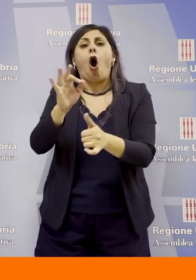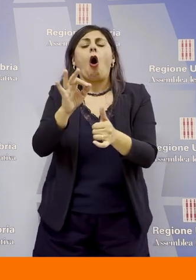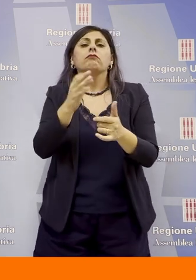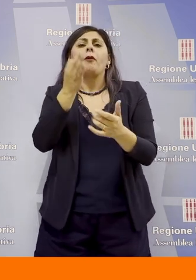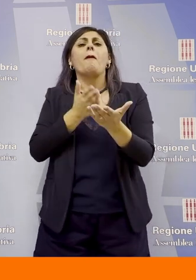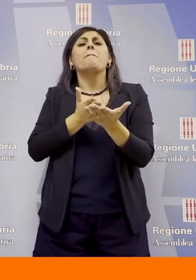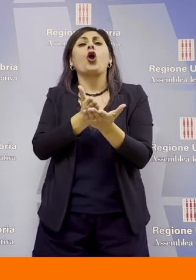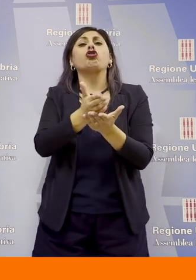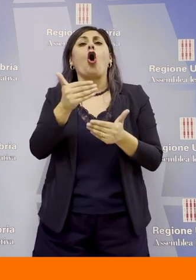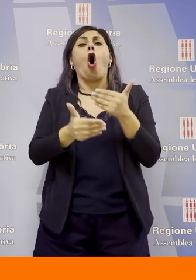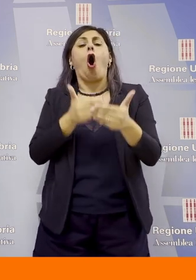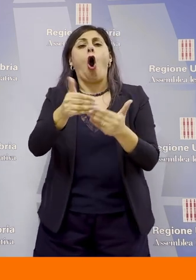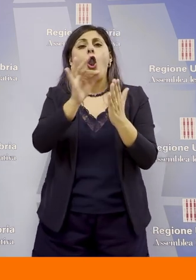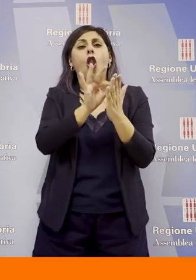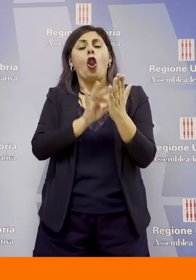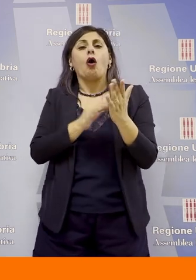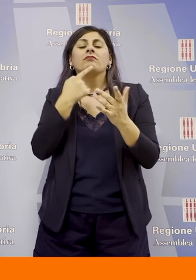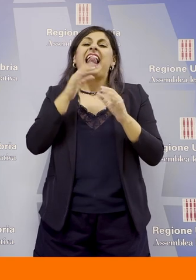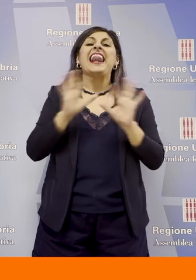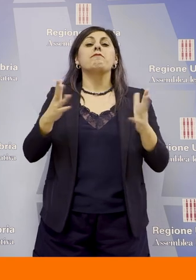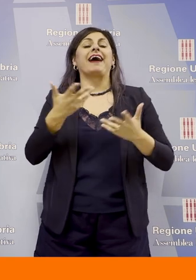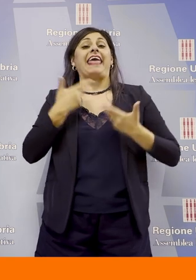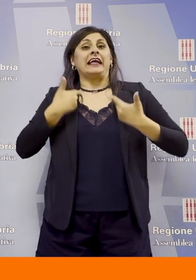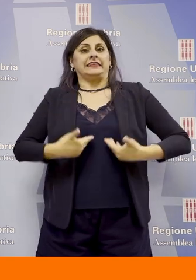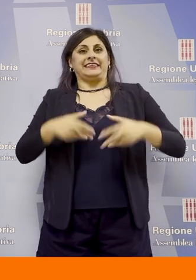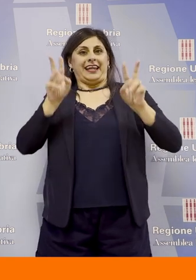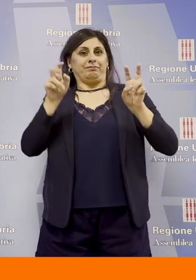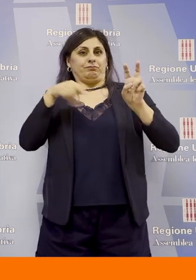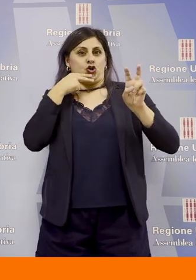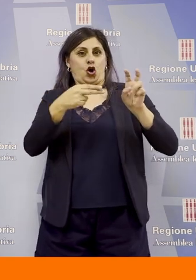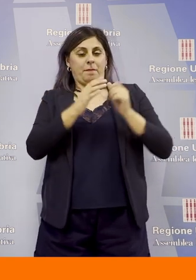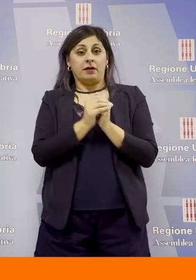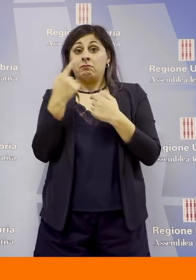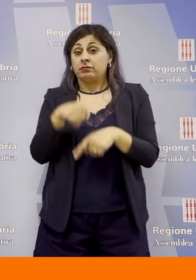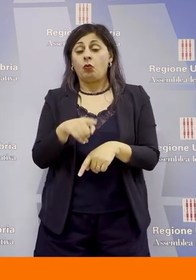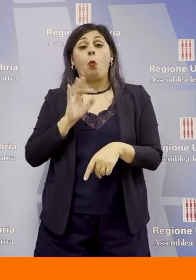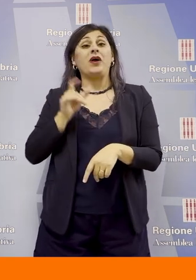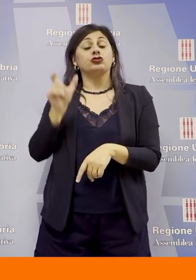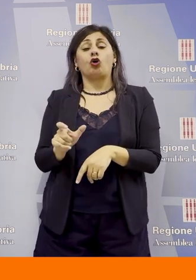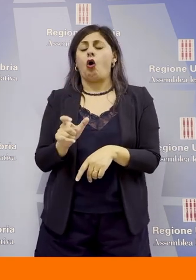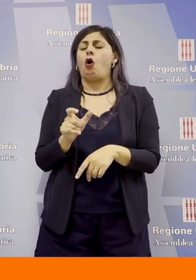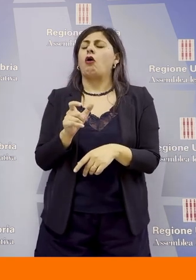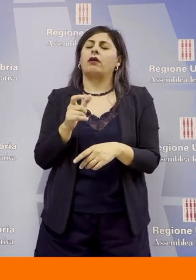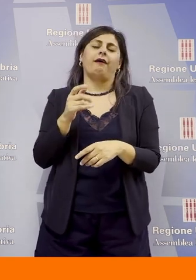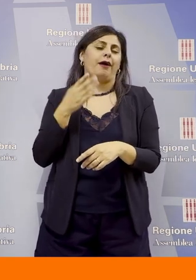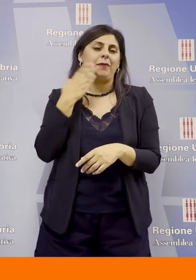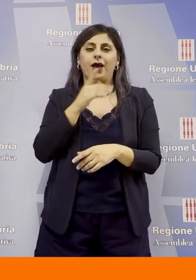primo in Italia, di libere di essere. Quindi un momento fondamentale con il questore di Perugia, è un momento